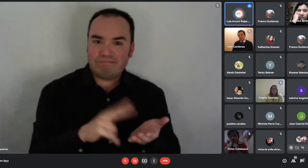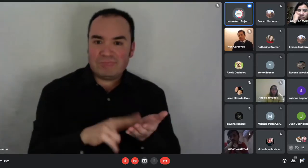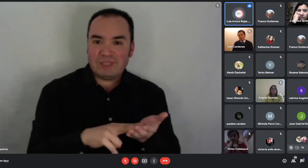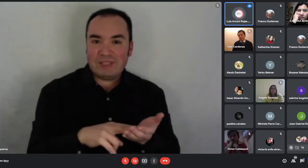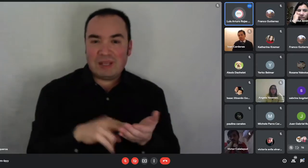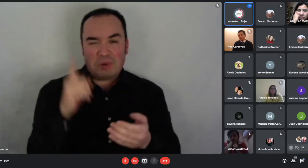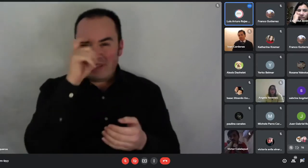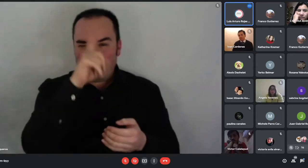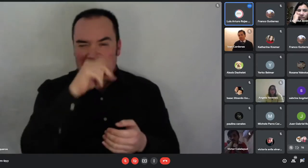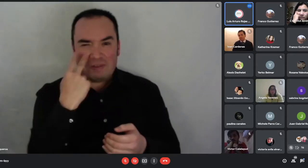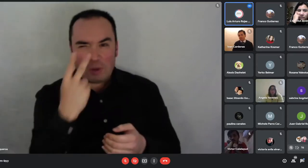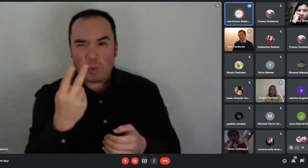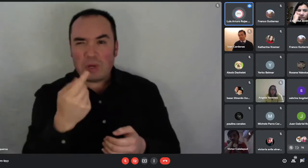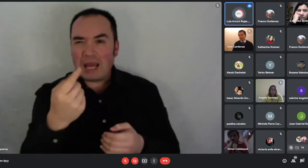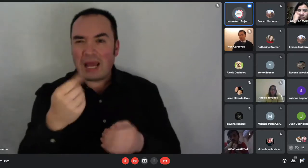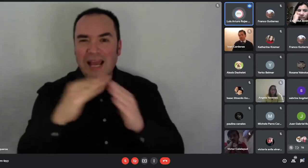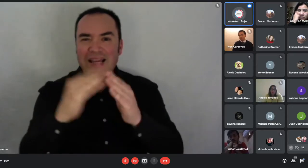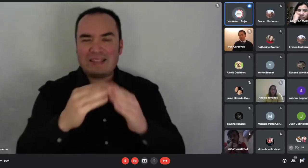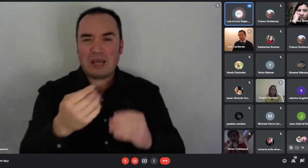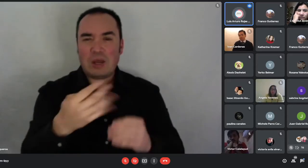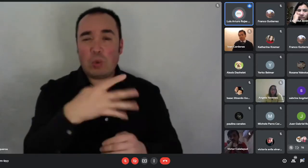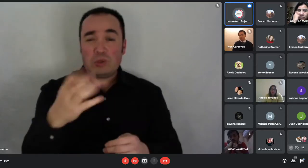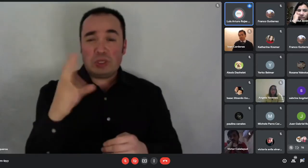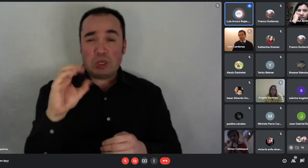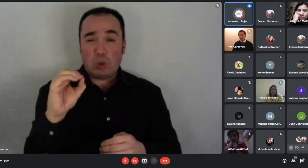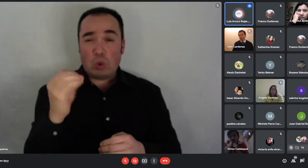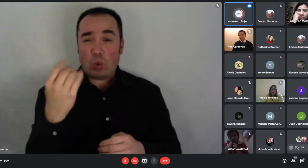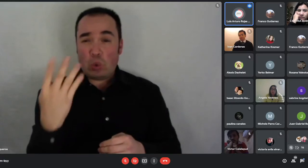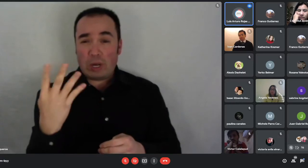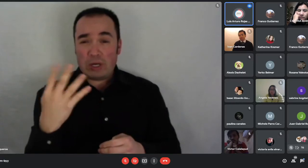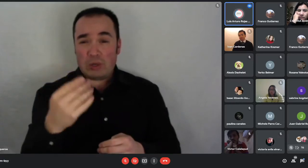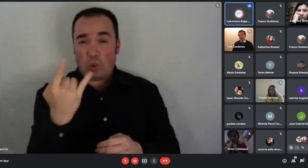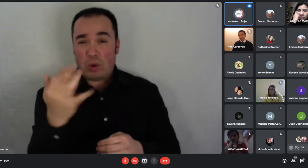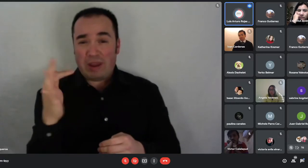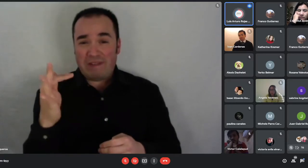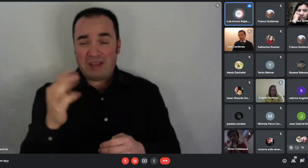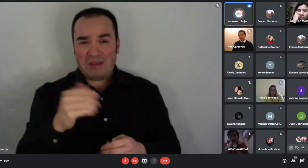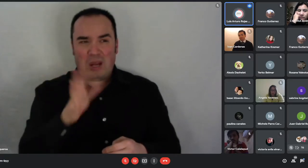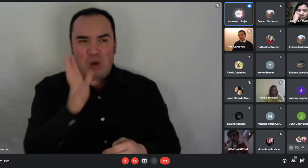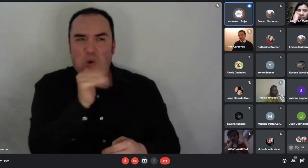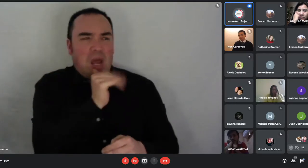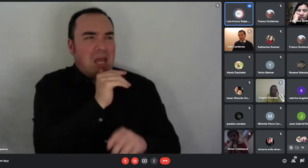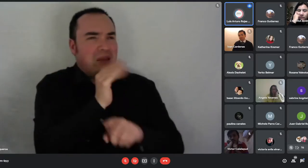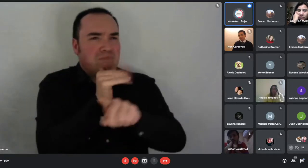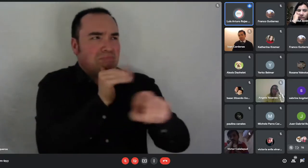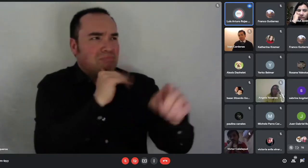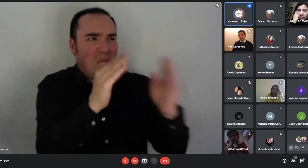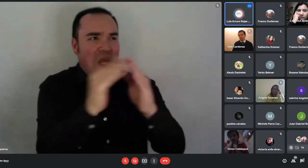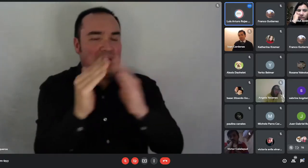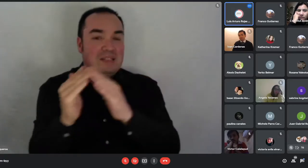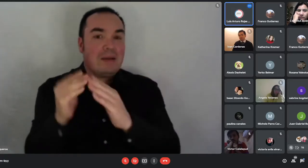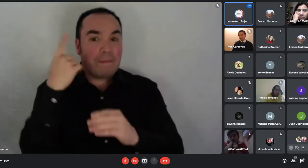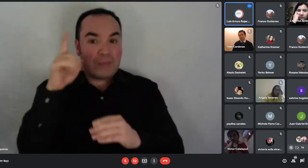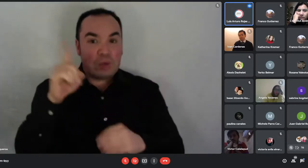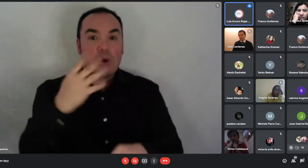van a adicionar subsidios anexos. Por ejemplo, a esas 400 UF se le puede